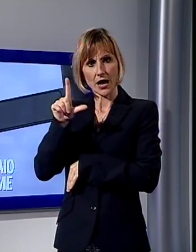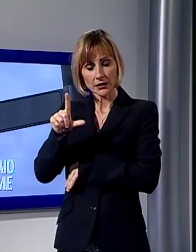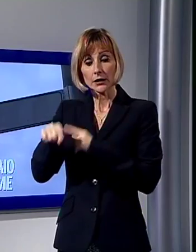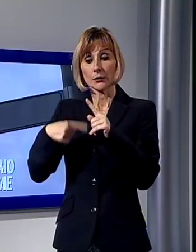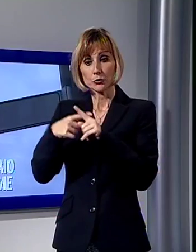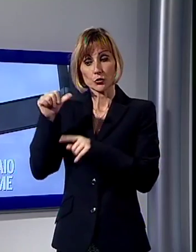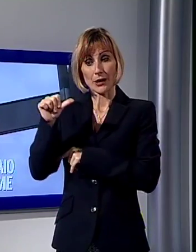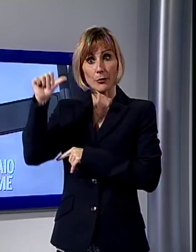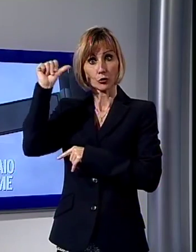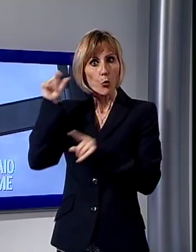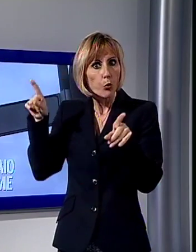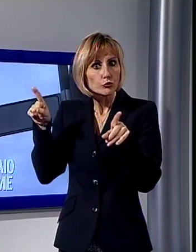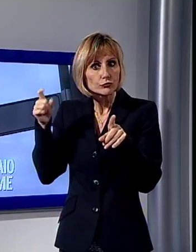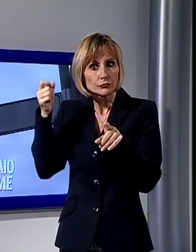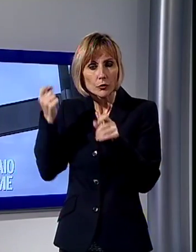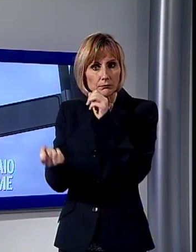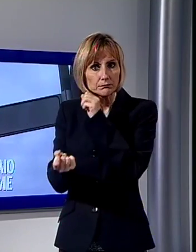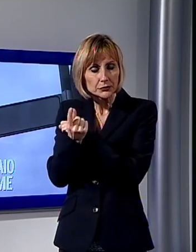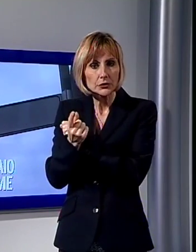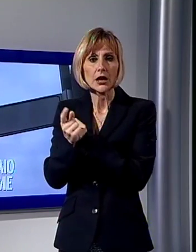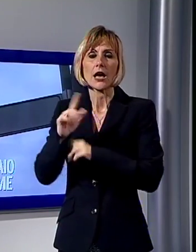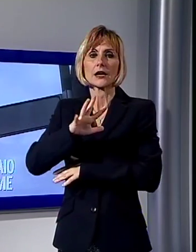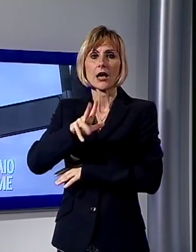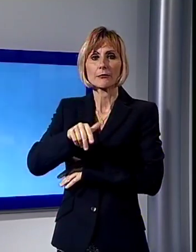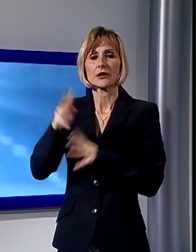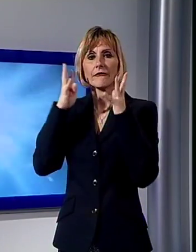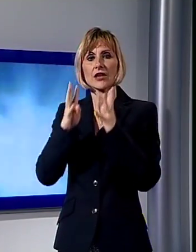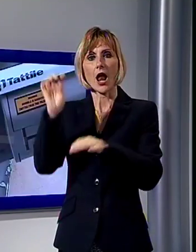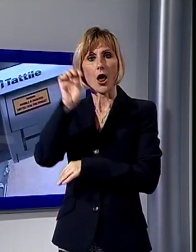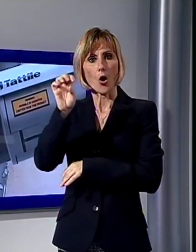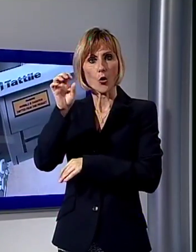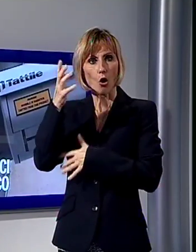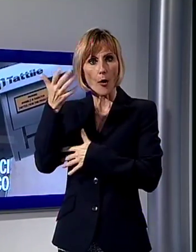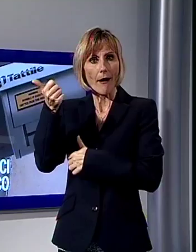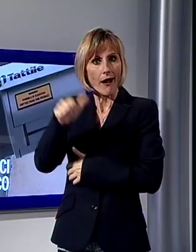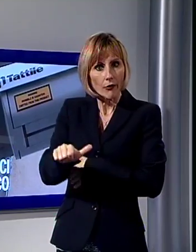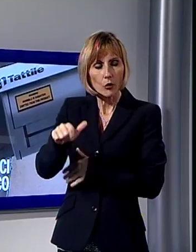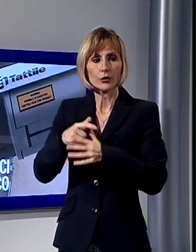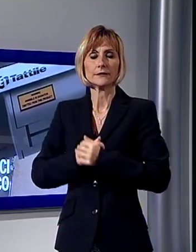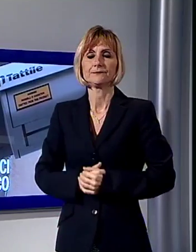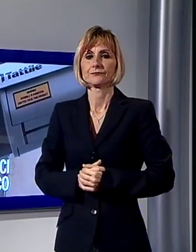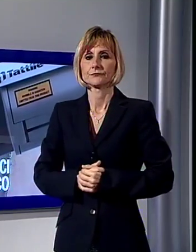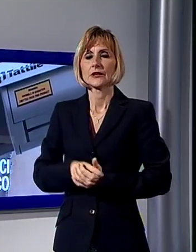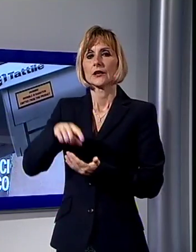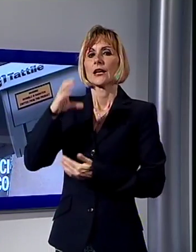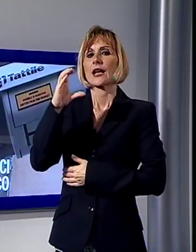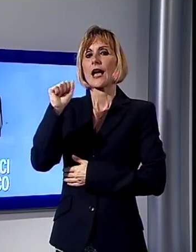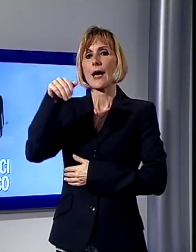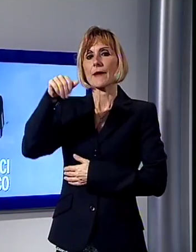scorso c'era stata una rapina al distributore di Viale Europa. Barchi telematici, centro storico, le